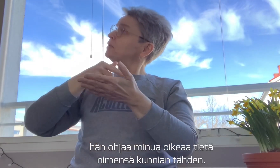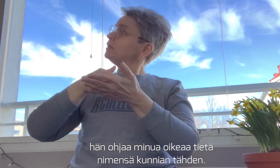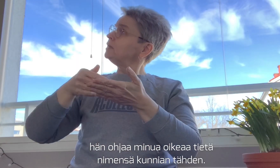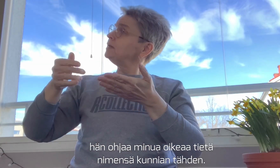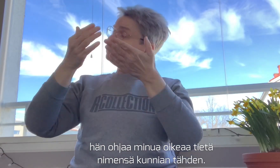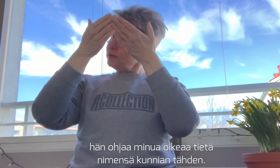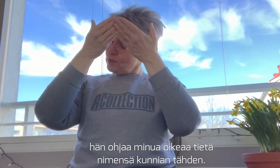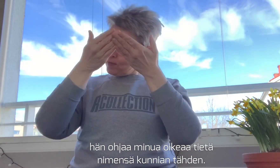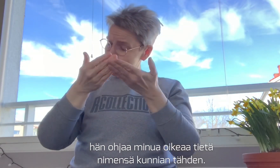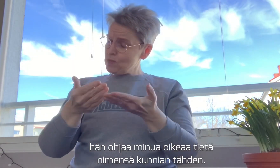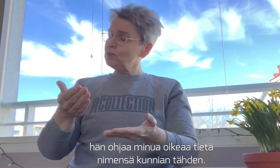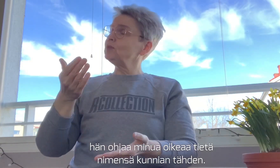kunnian tähden.